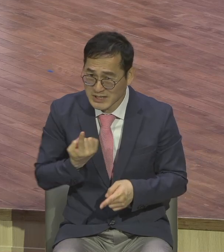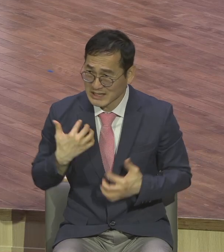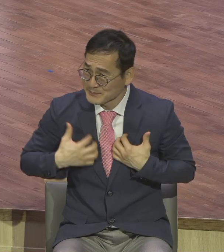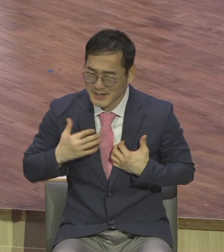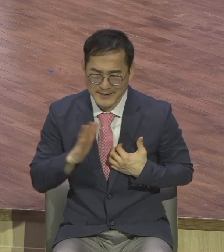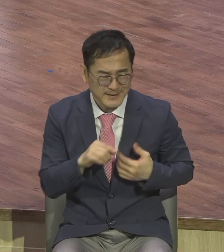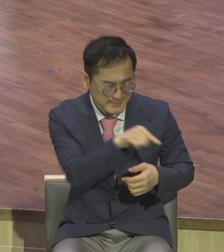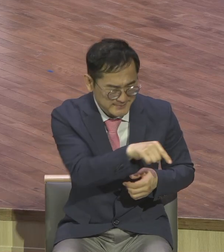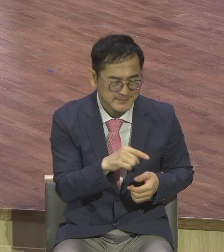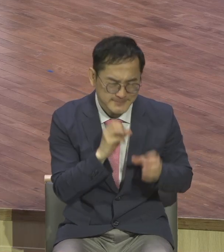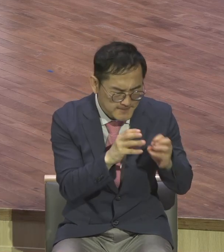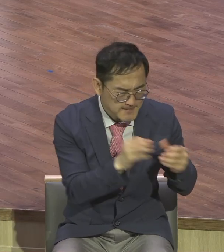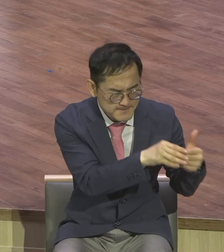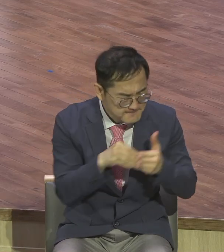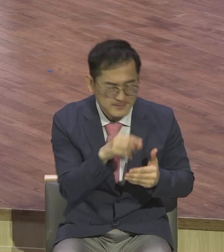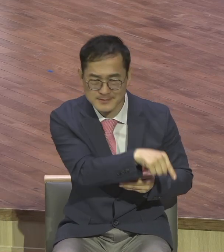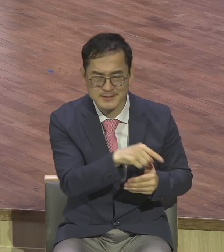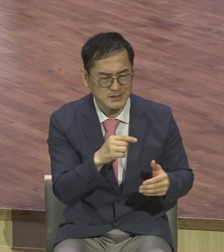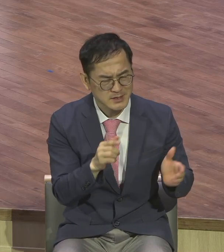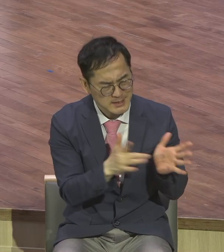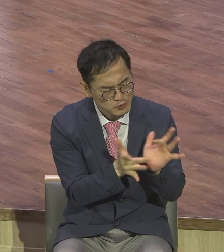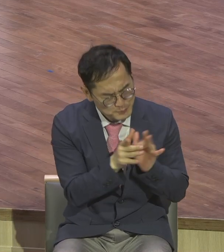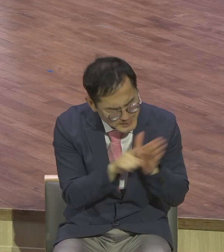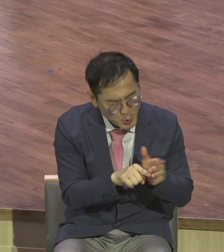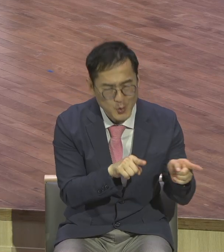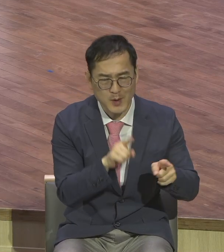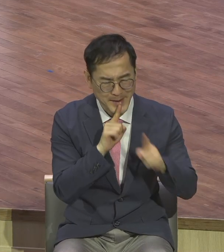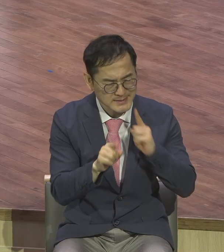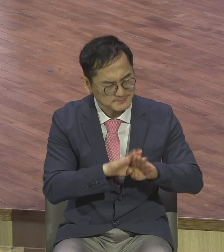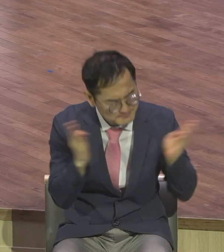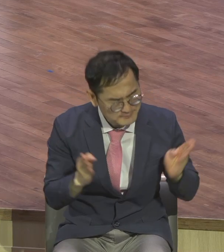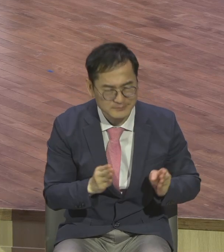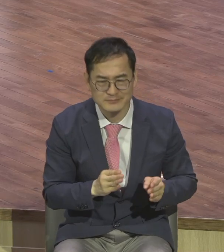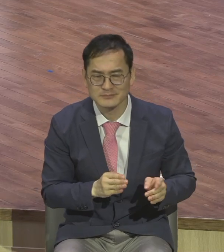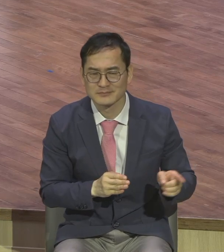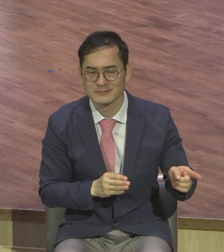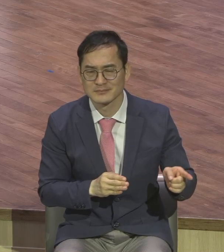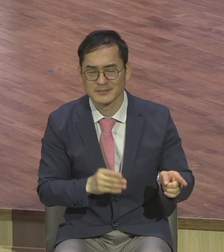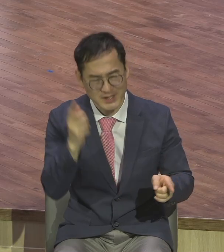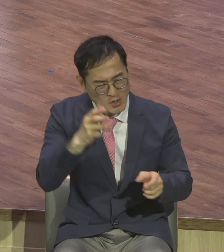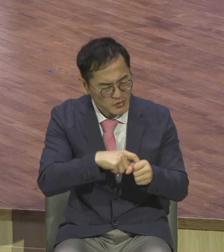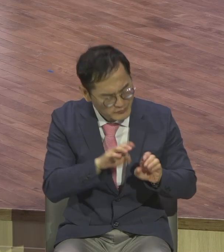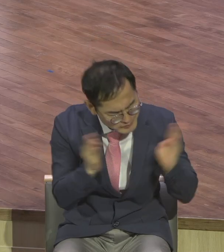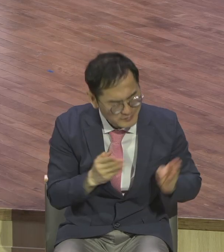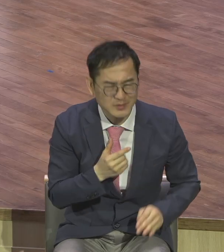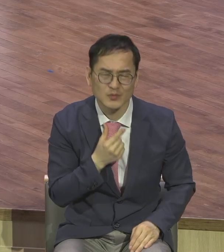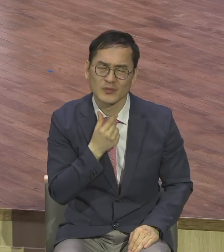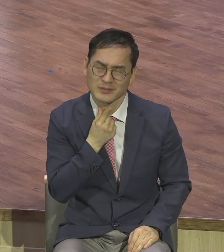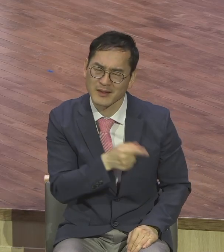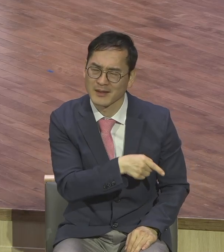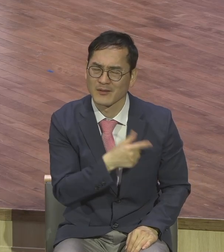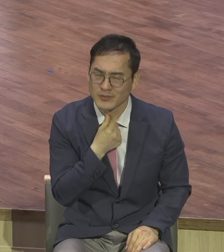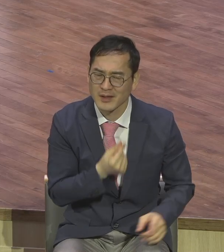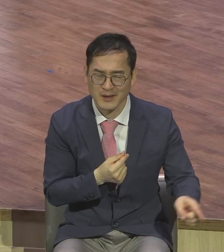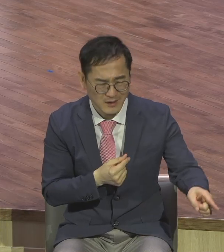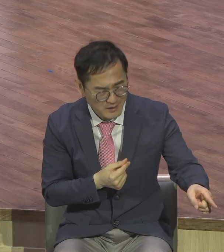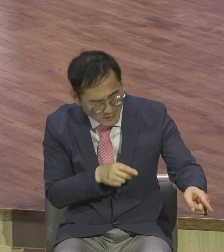올바로 인도하는 가슴이 생기죠. 아이고 저 사람 나를 만나지는 구원 못 받을 텐데 누가 부신 사람 보험 전하지